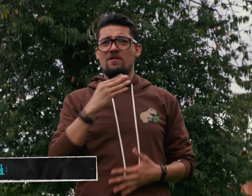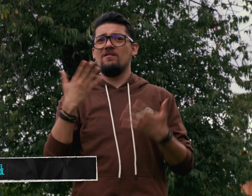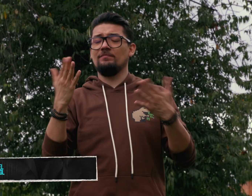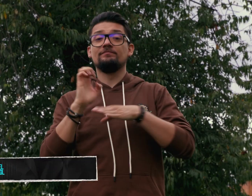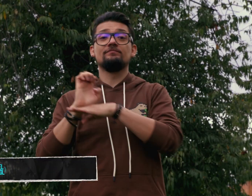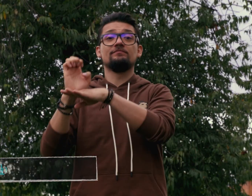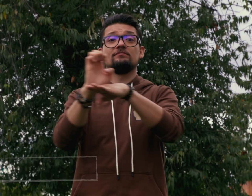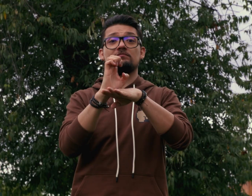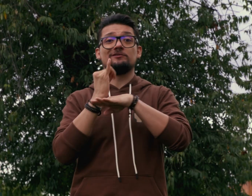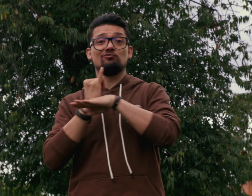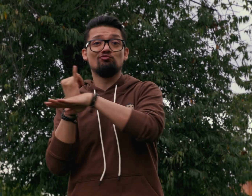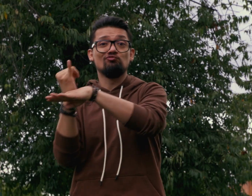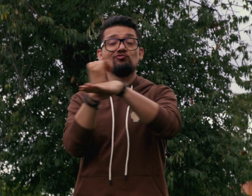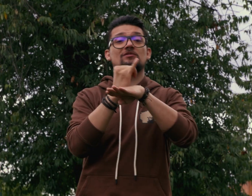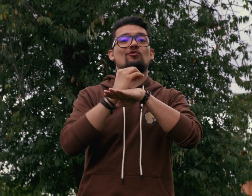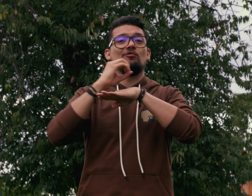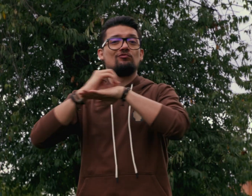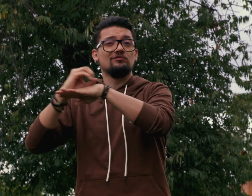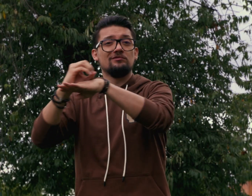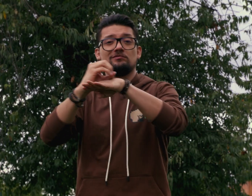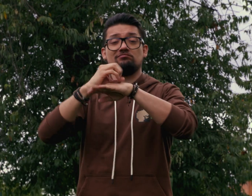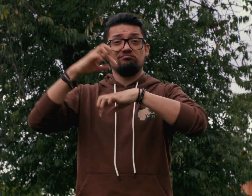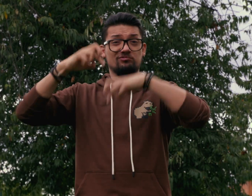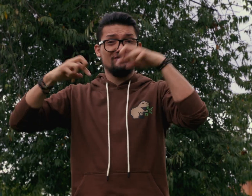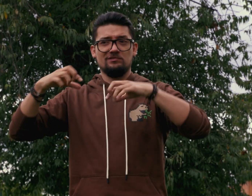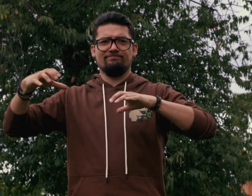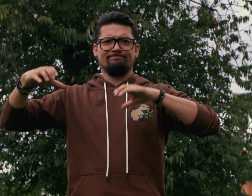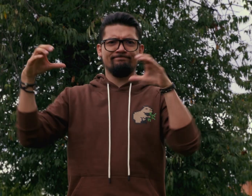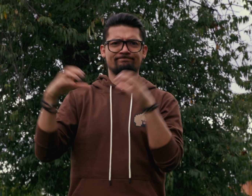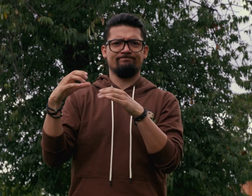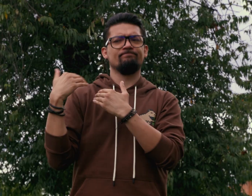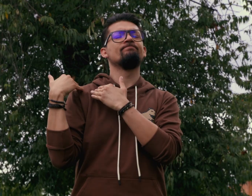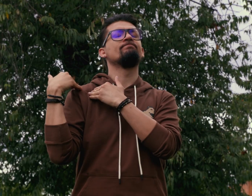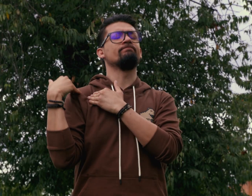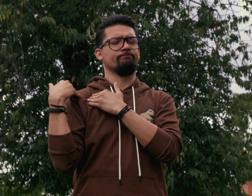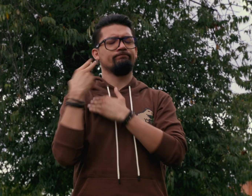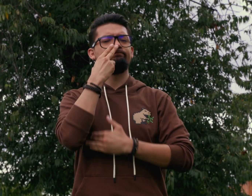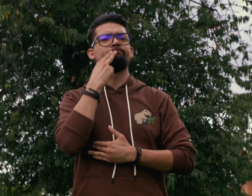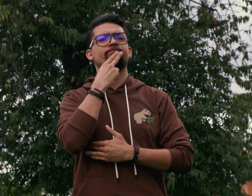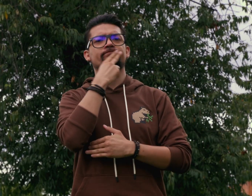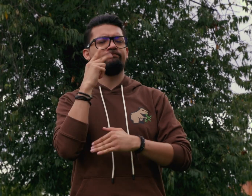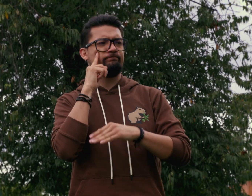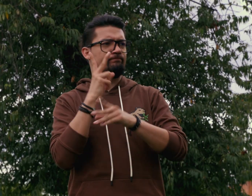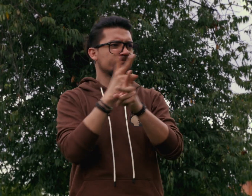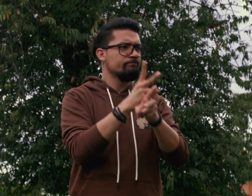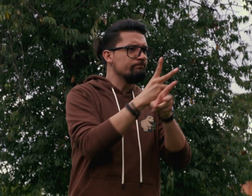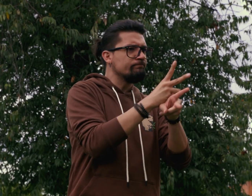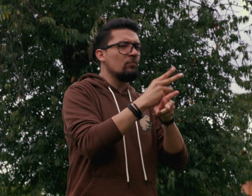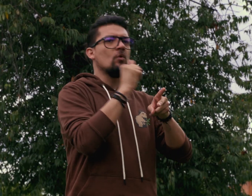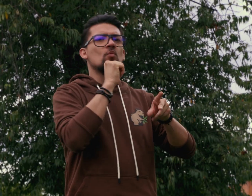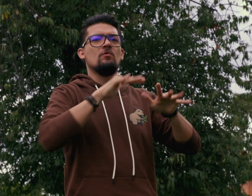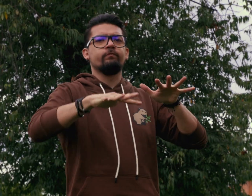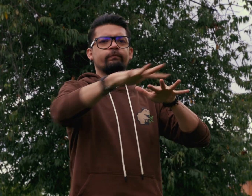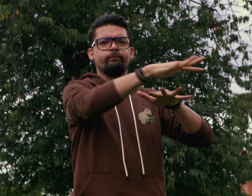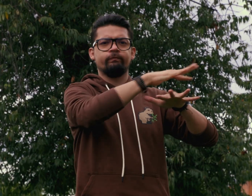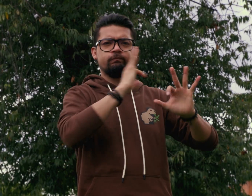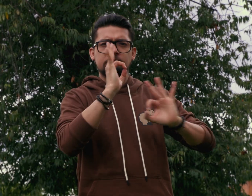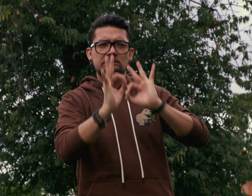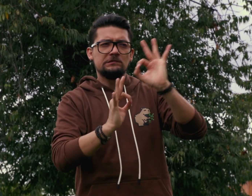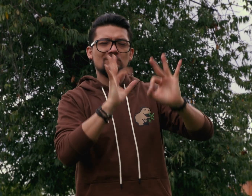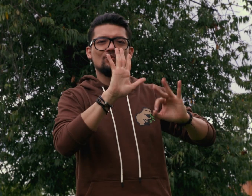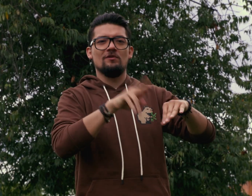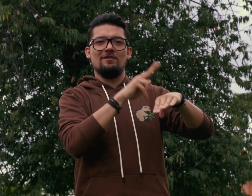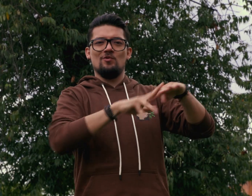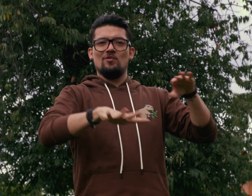instituciones, organismos y profesionales que han adquirido el compromiso de proteger y conservar el medio ambiente como entorno